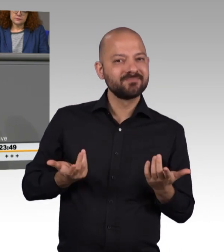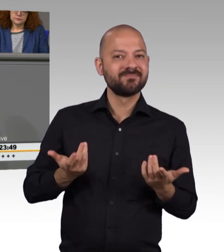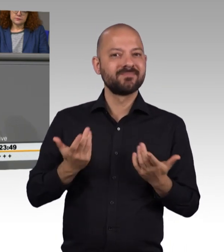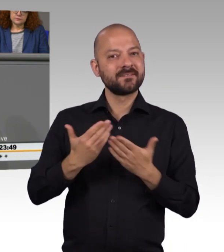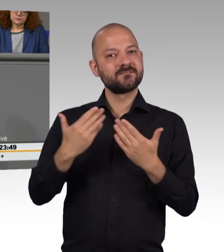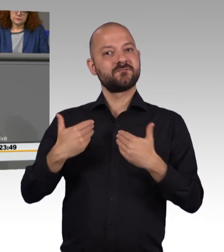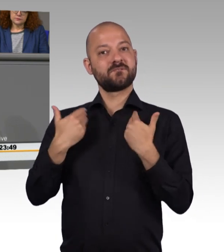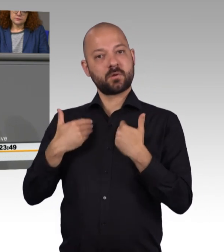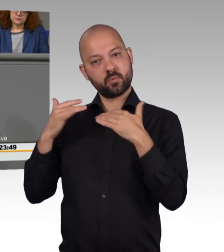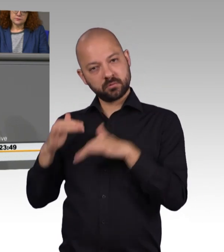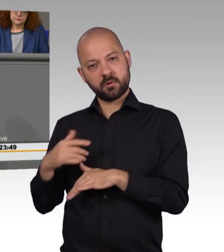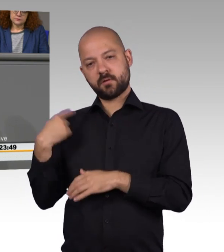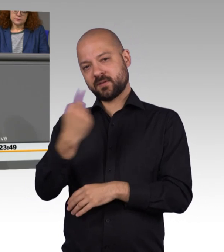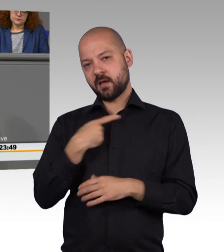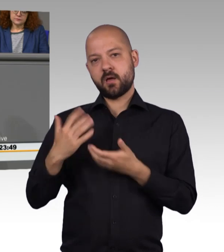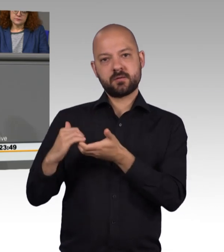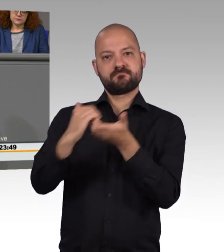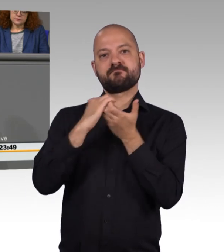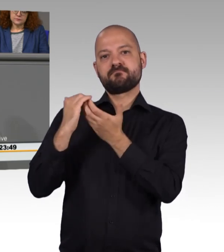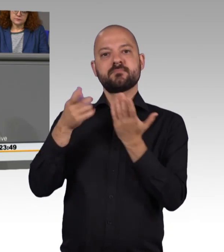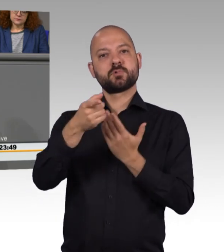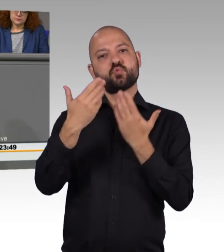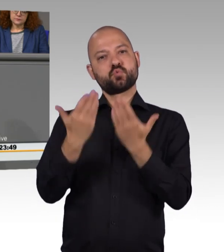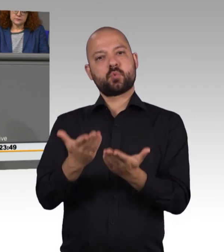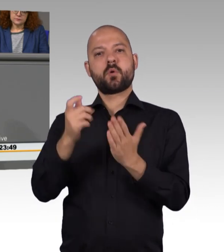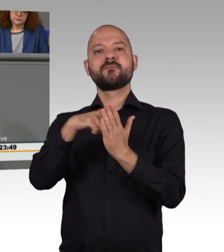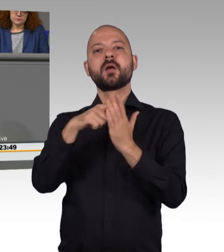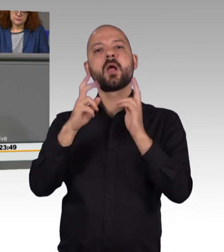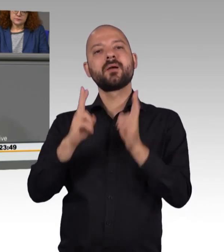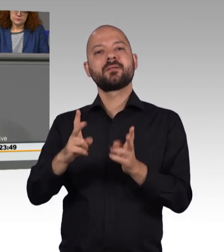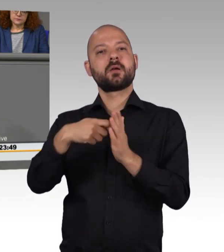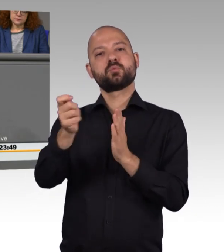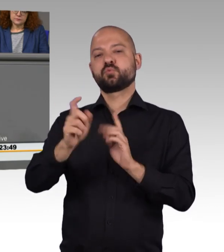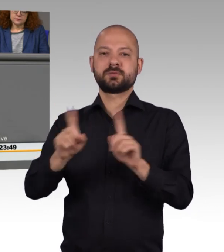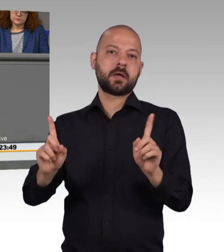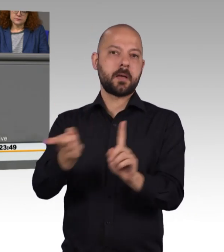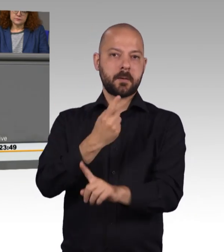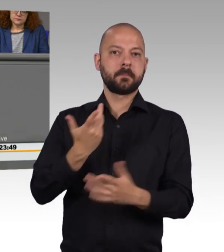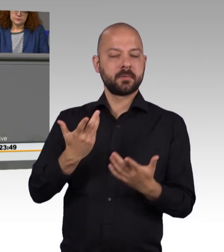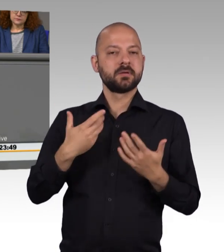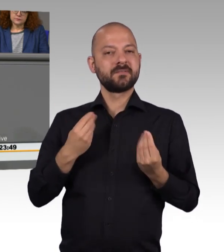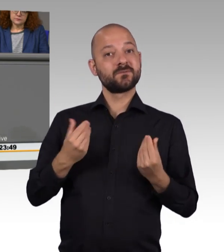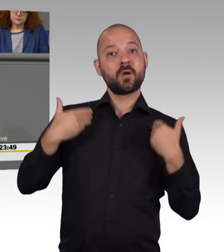stigmatisierenden Wahlrechtsausschlüsse aufgehoben werden, heute begrenzt. Schade eigentlich. Aber Ihre Entscheidung.